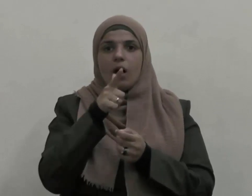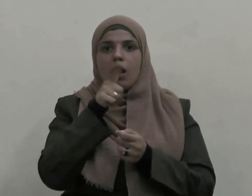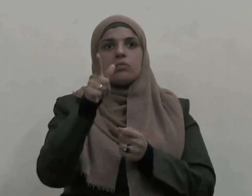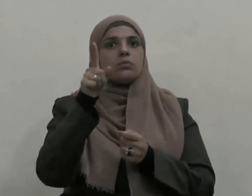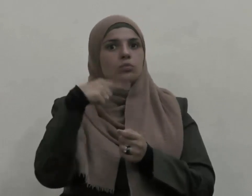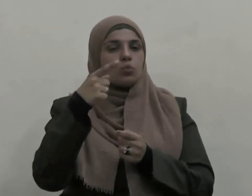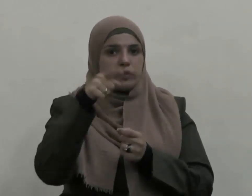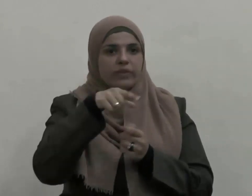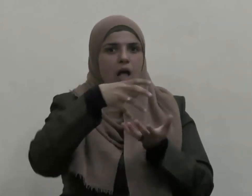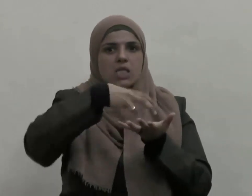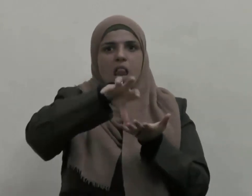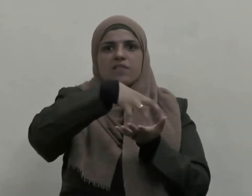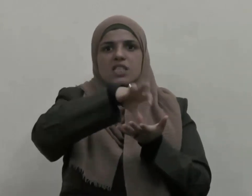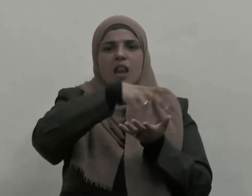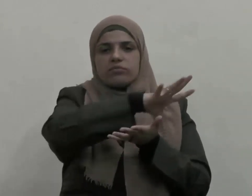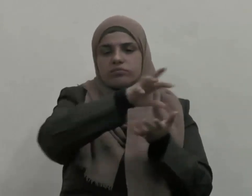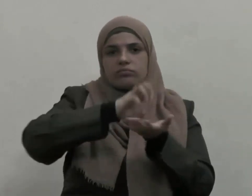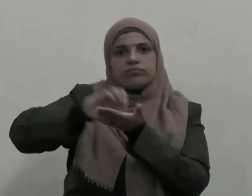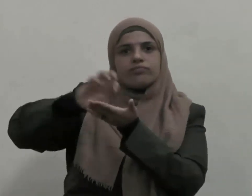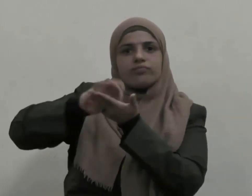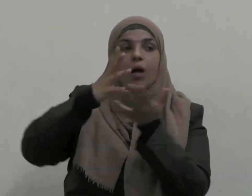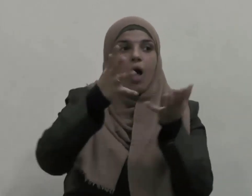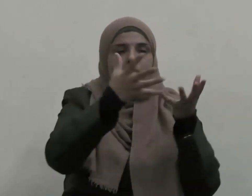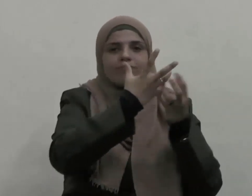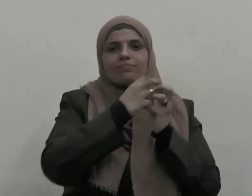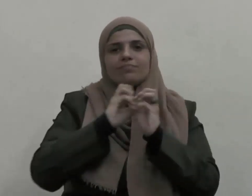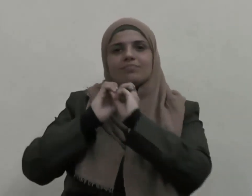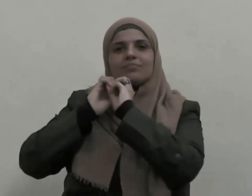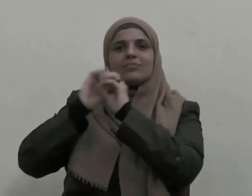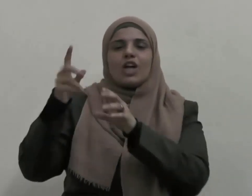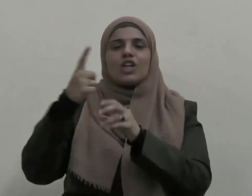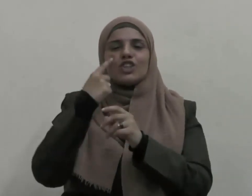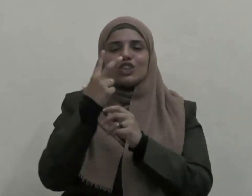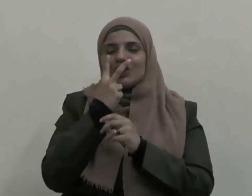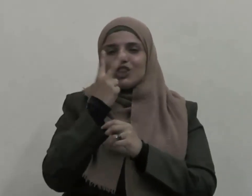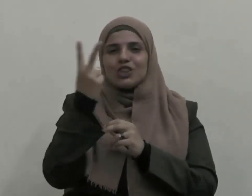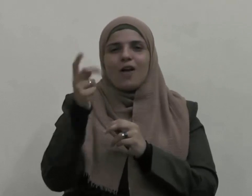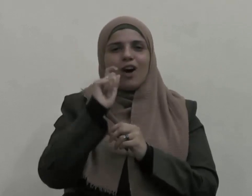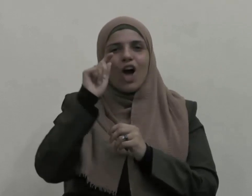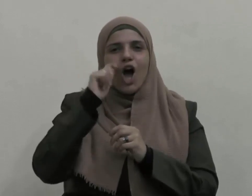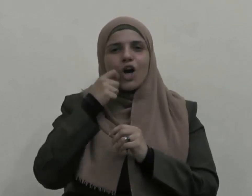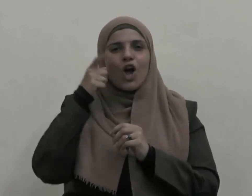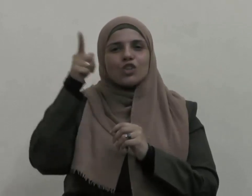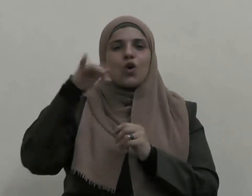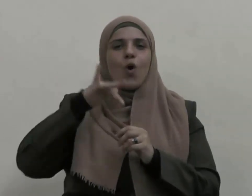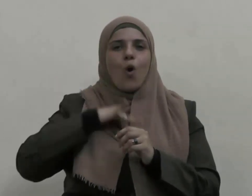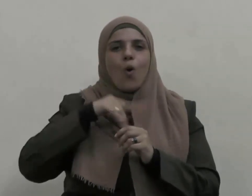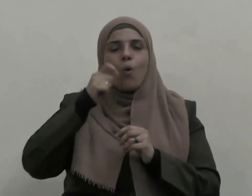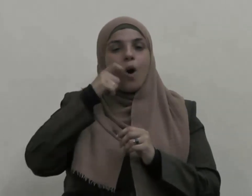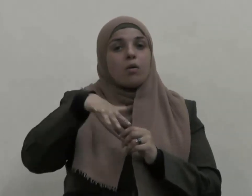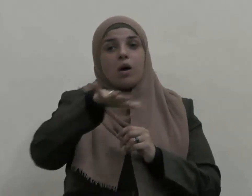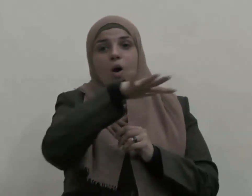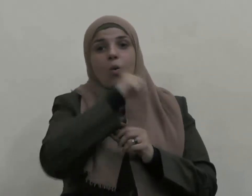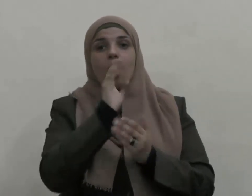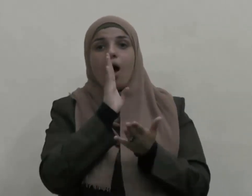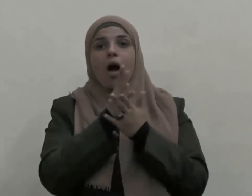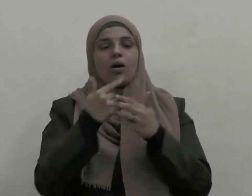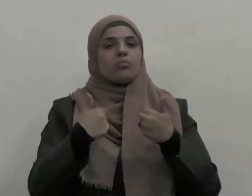ما ذكر حتى رأينا أنه لا حق لأحد منا في فضل وفي